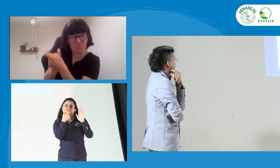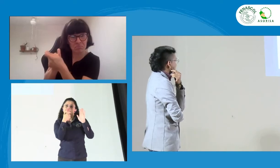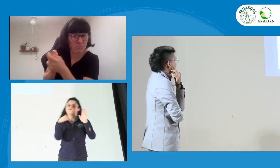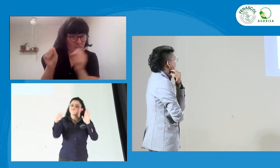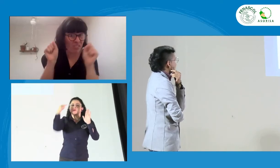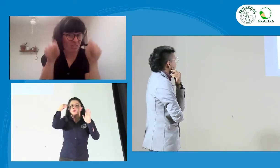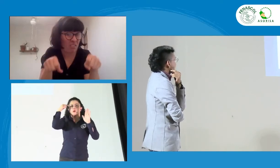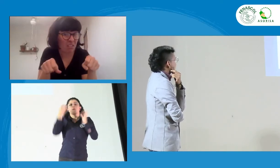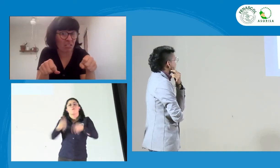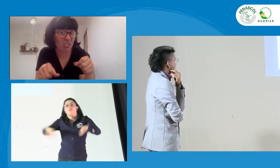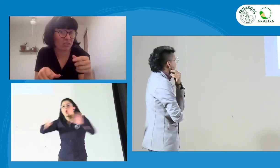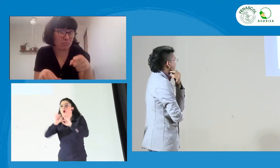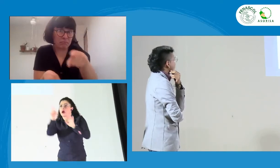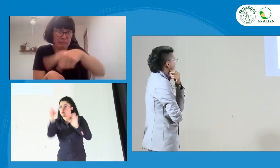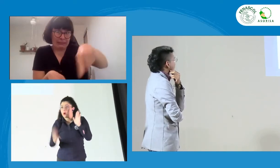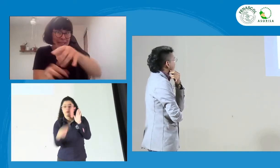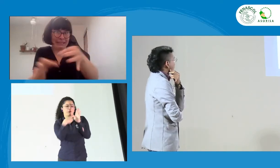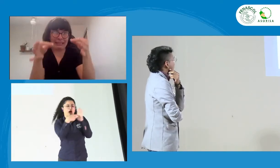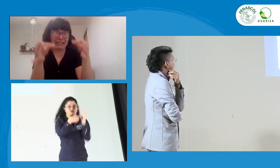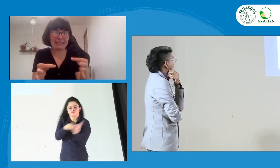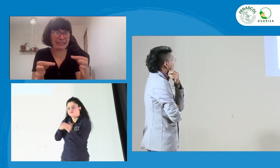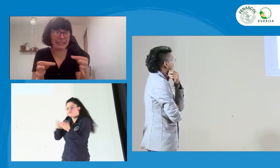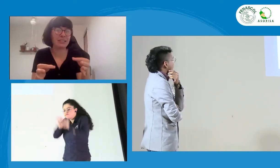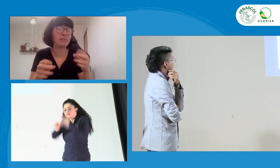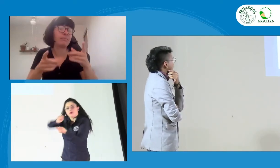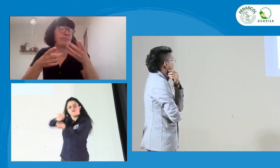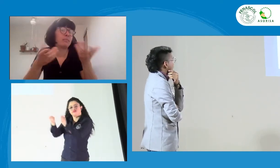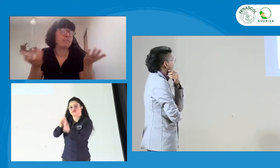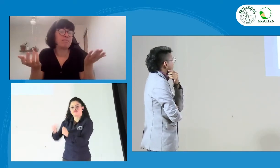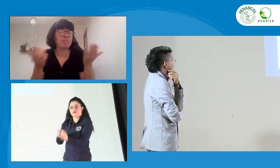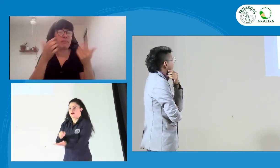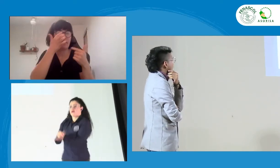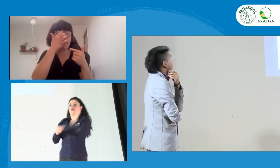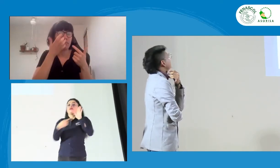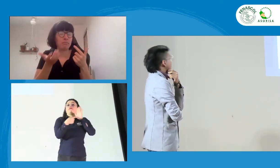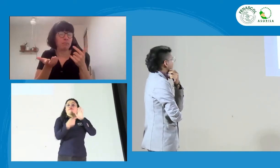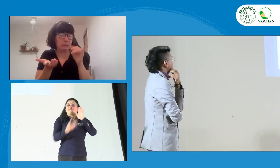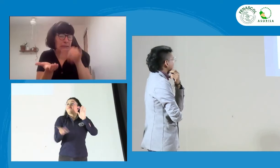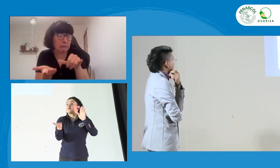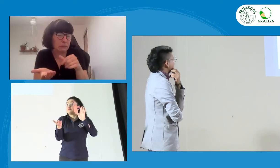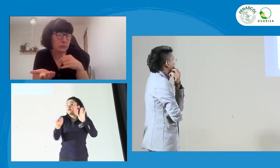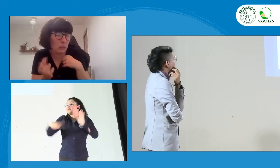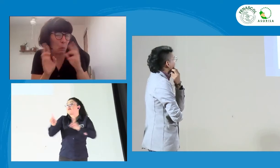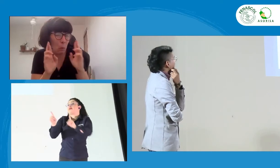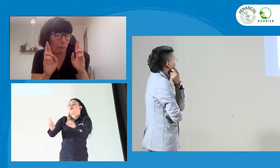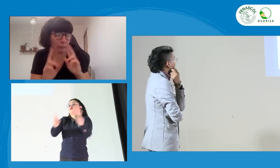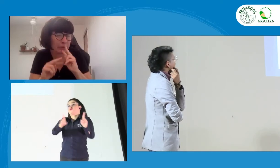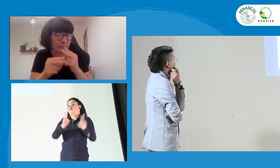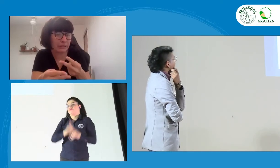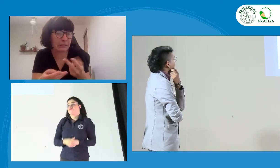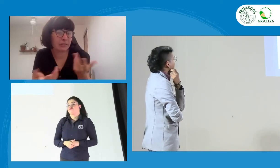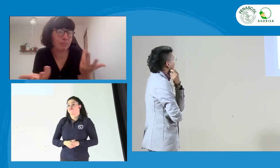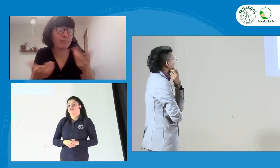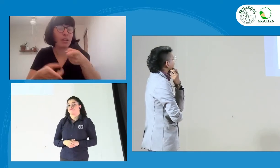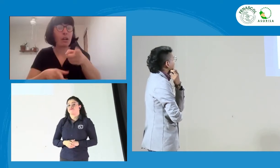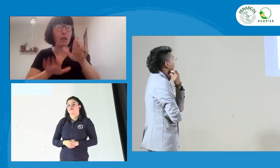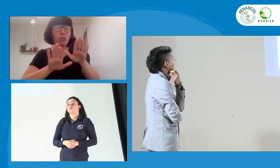programas y ver qué hay para niños y si es necesario cambiarlo o no, pero las decisiones las tienen que tomar allá, ¿no? Yo,